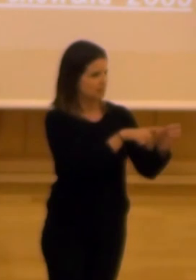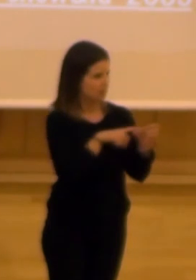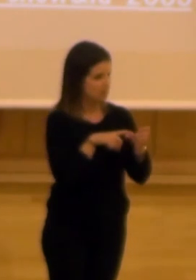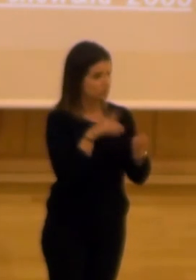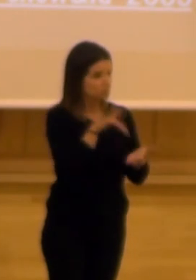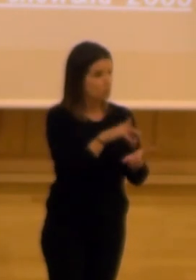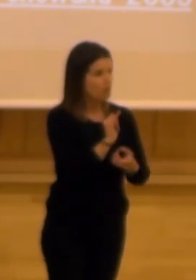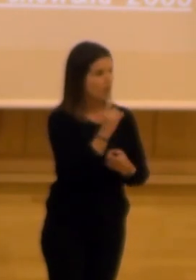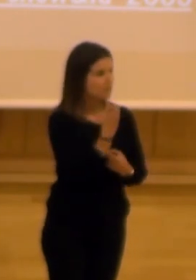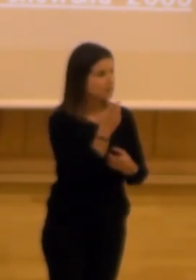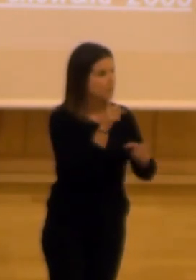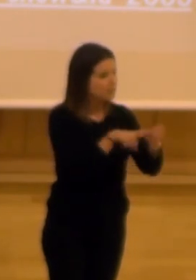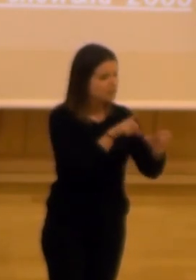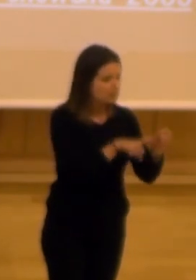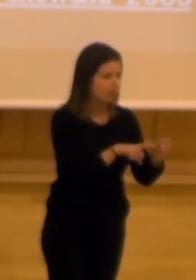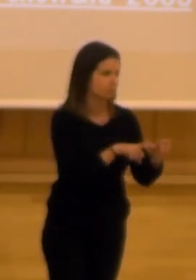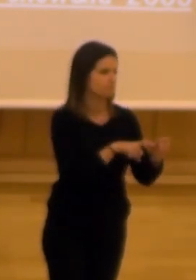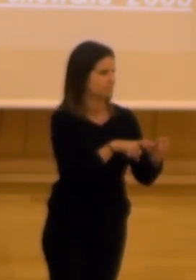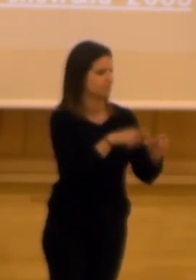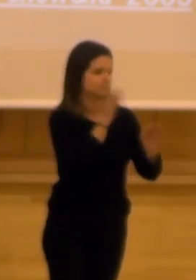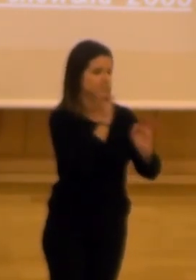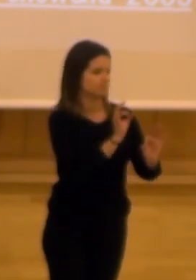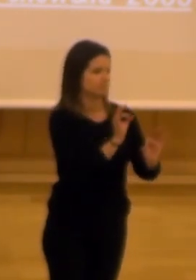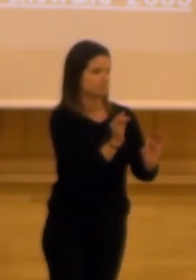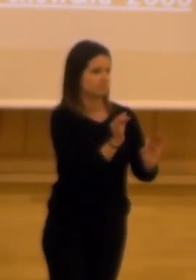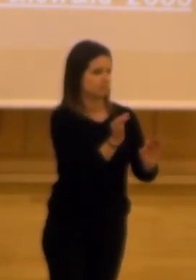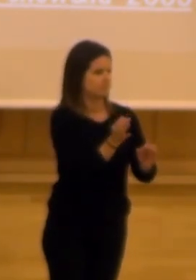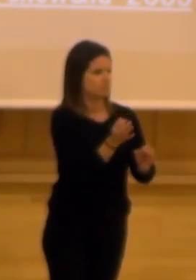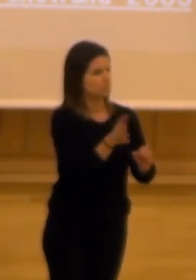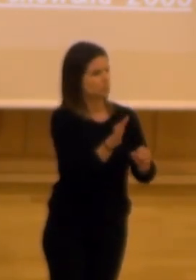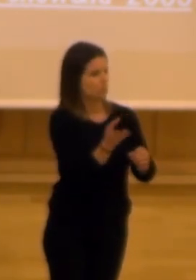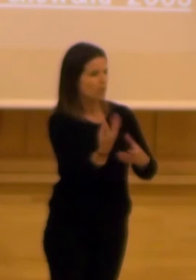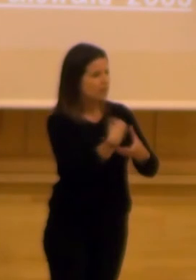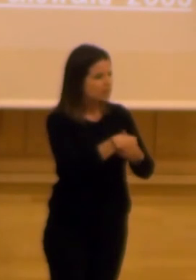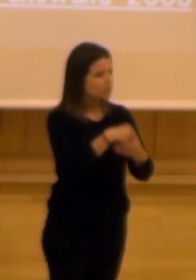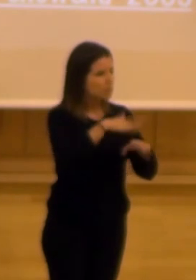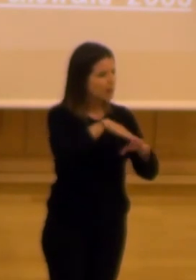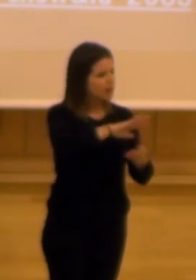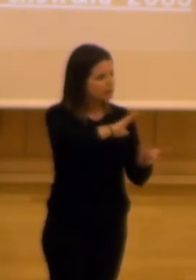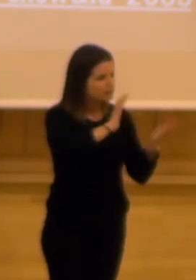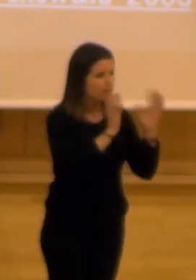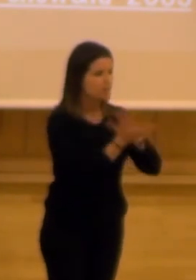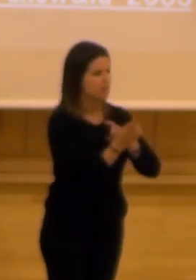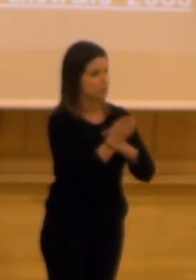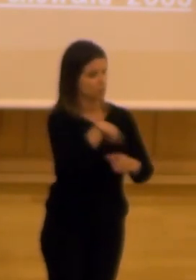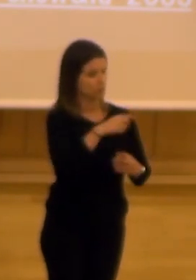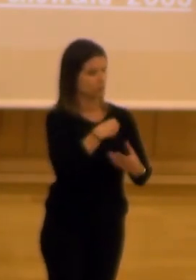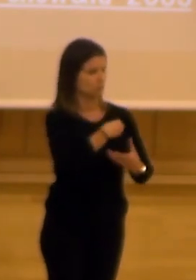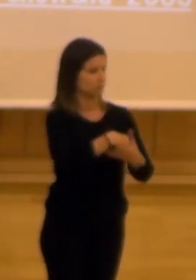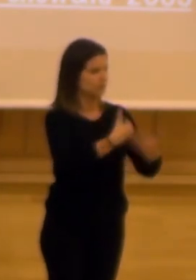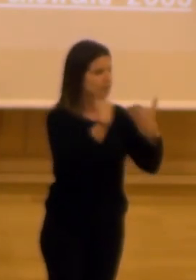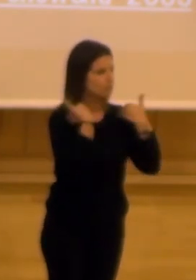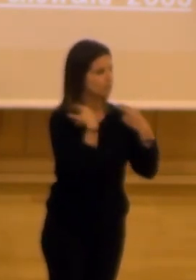cuando hay una falta de implicación evidentemente no se toma parte no eres parte de la transformación los que estamos en